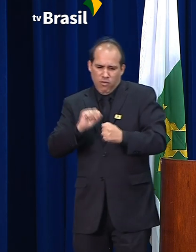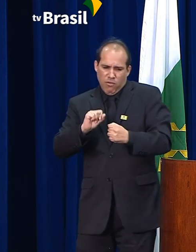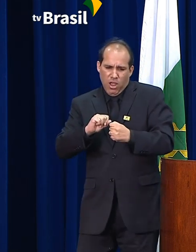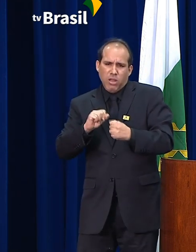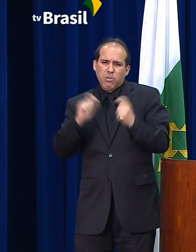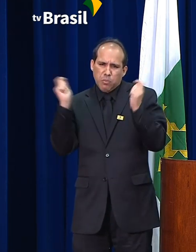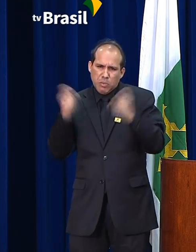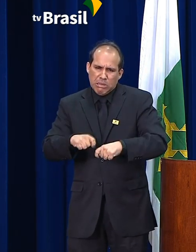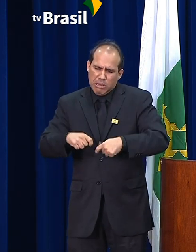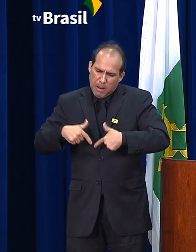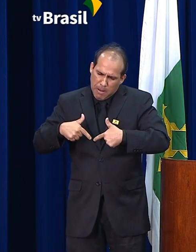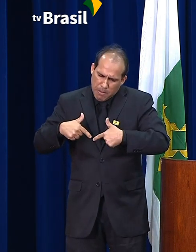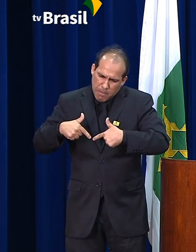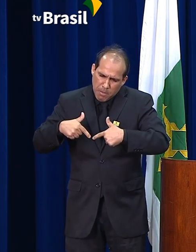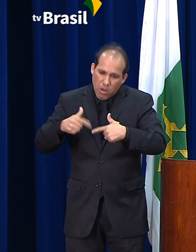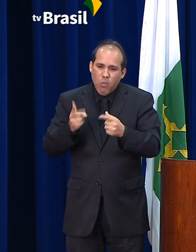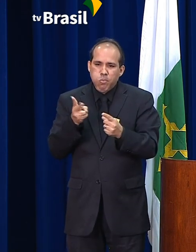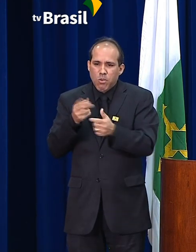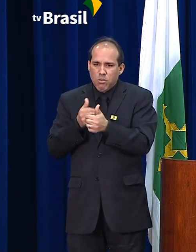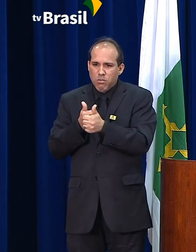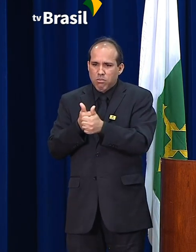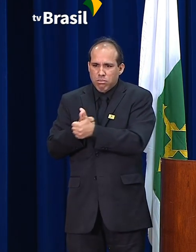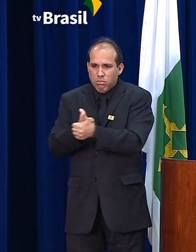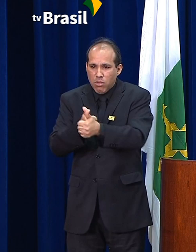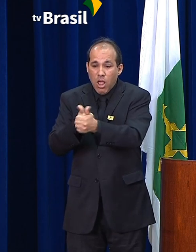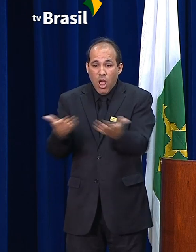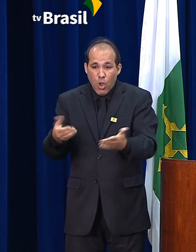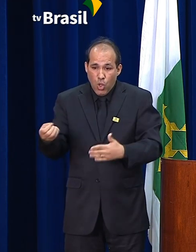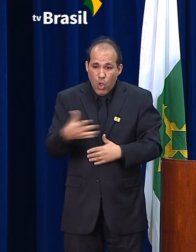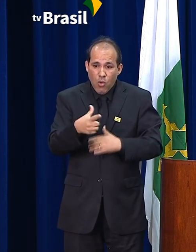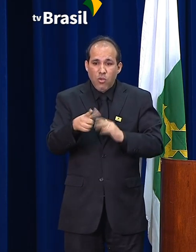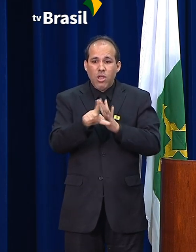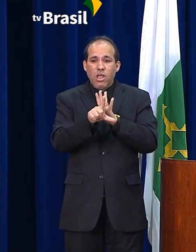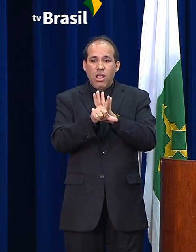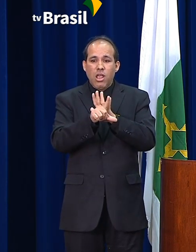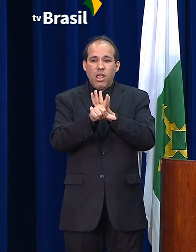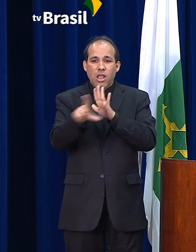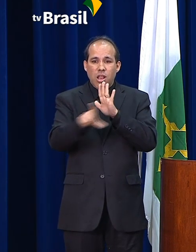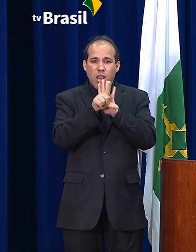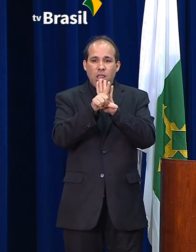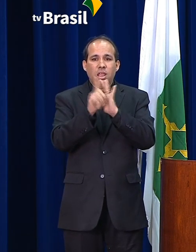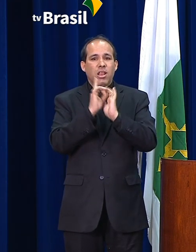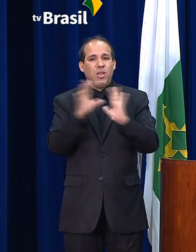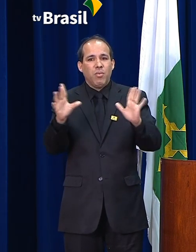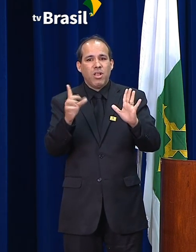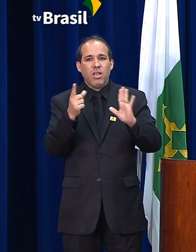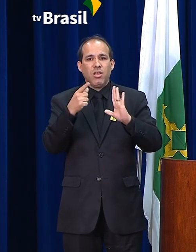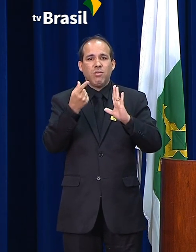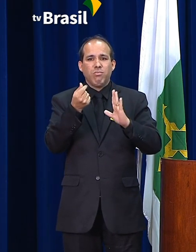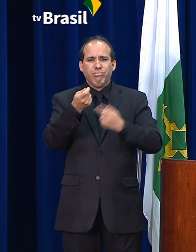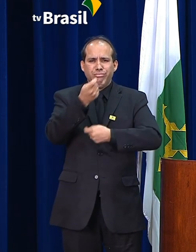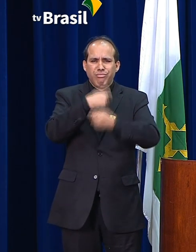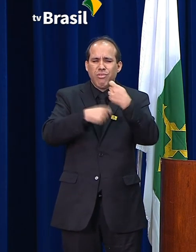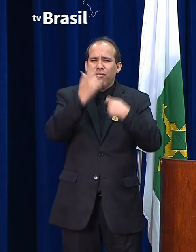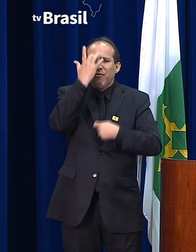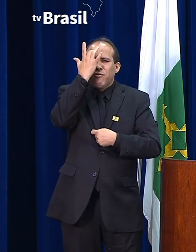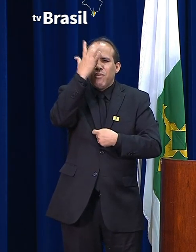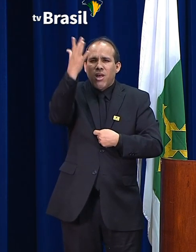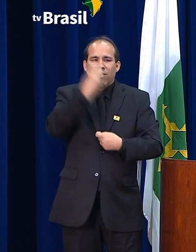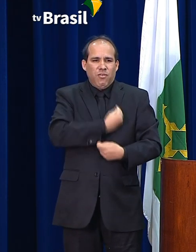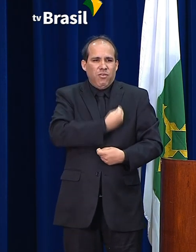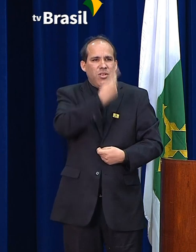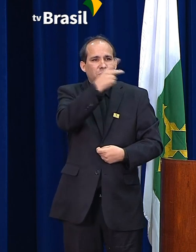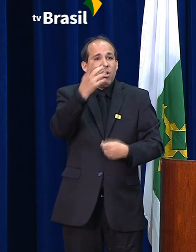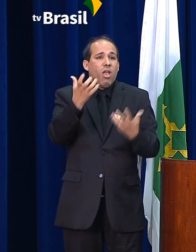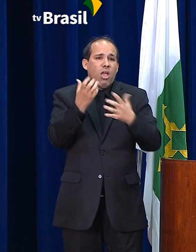para seguir nessa linha, como por exemplo agora a lei da liberdade econômica, que tem facilitado a vida de quem